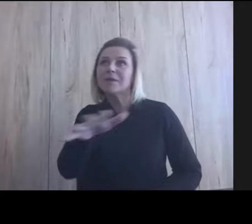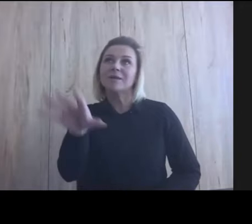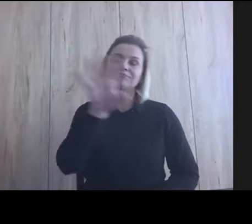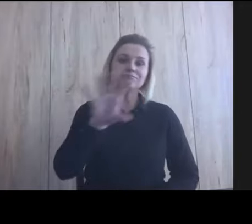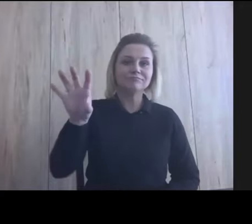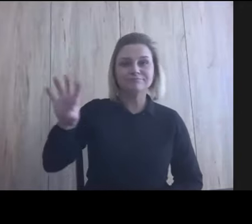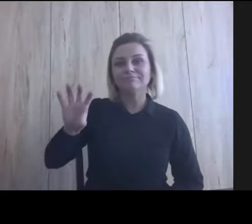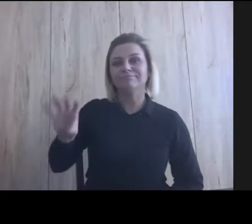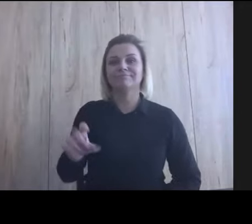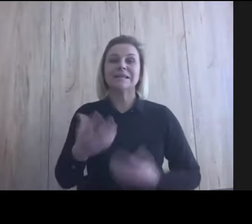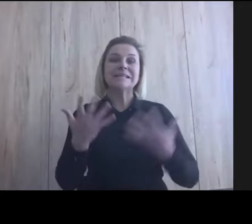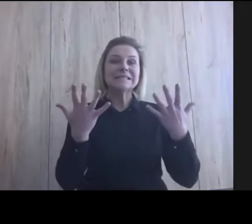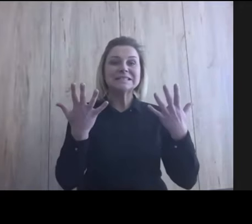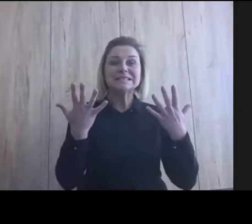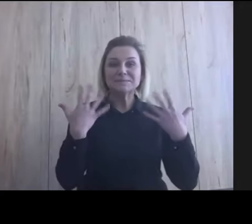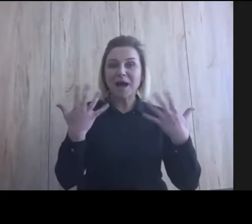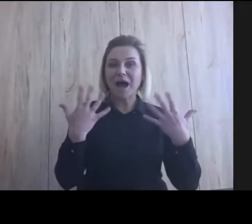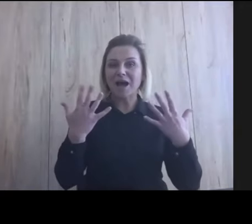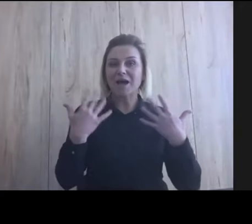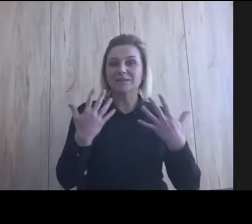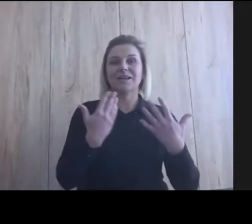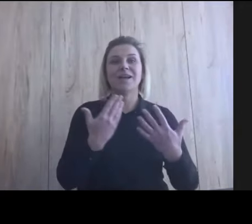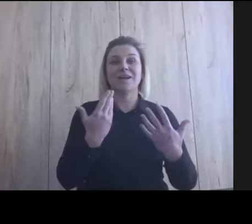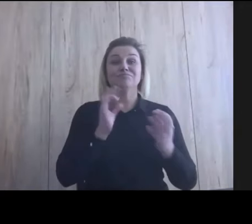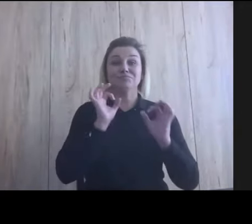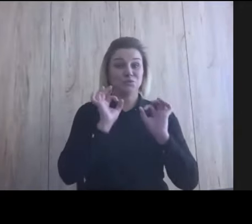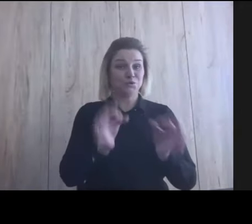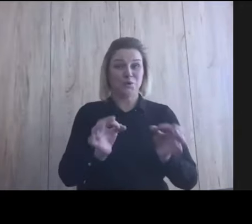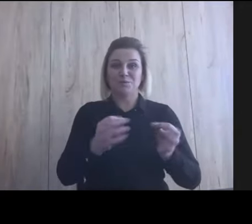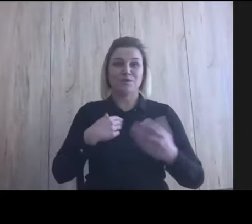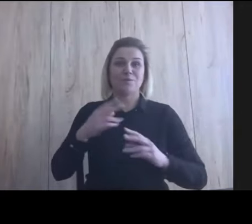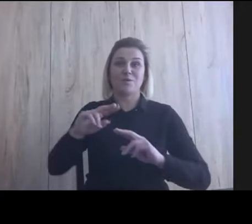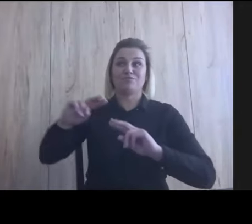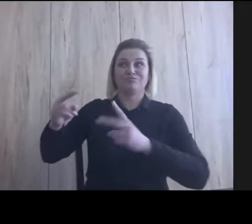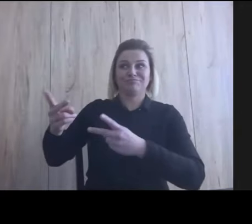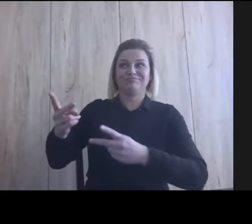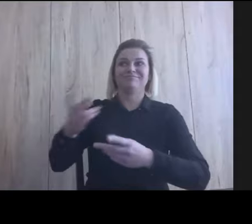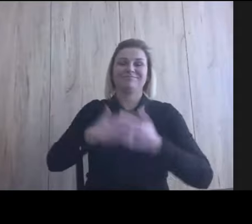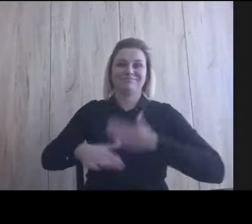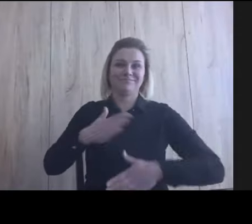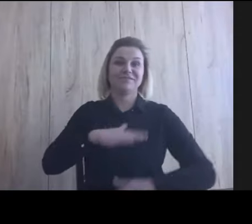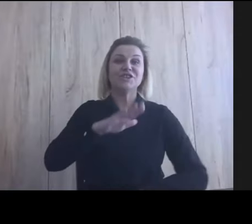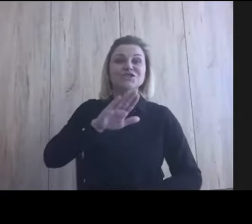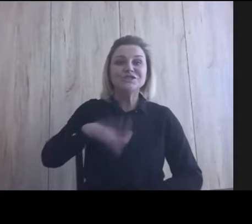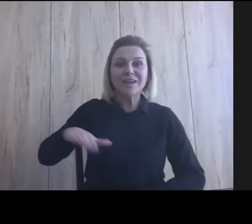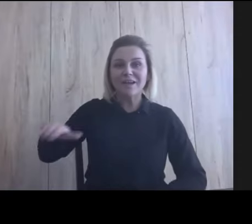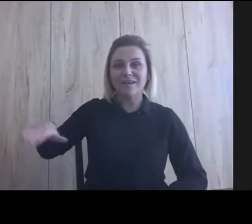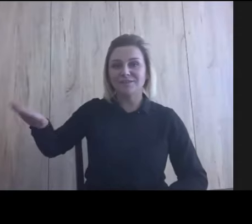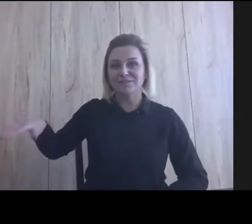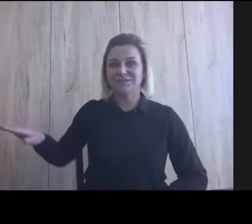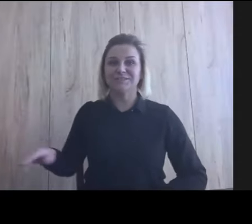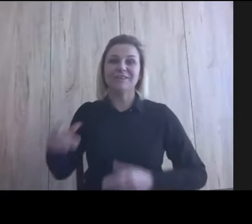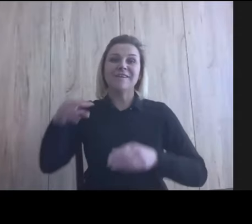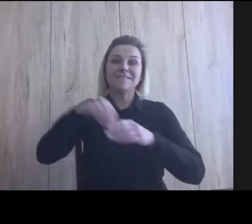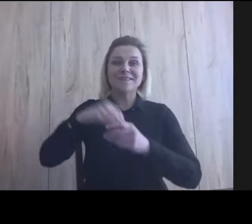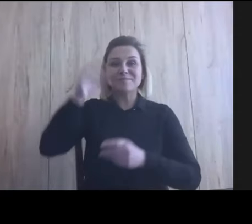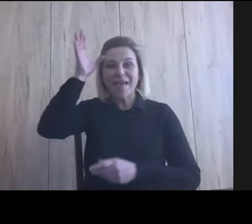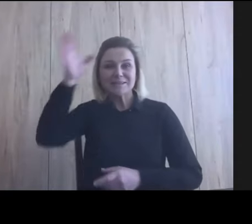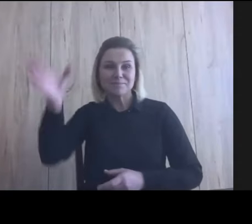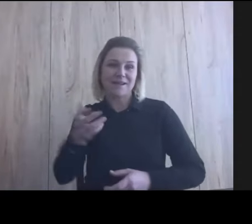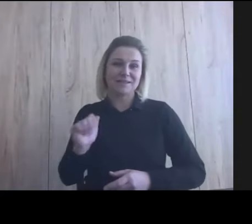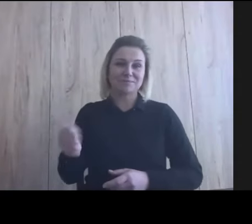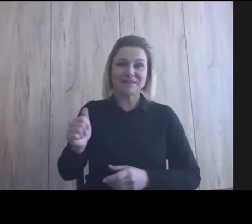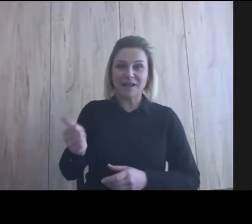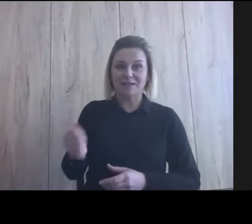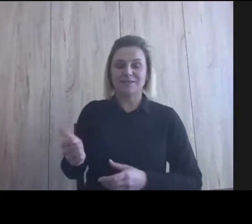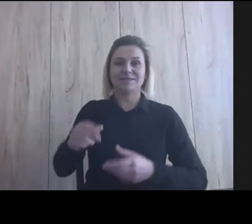To spacer był bardzo, bardzo dobrze przyjmowany każdorazowo właśnie przez dzieci, naszych ekspertek i specjalistek,